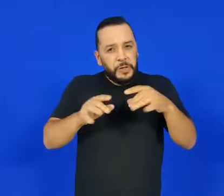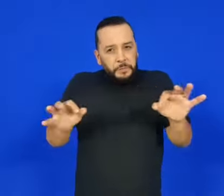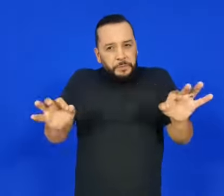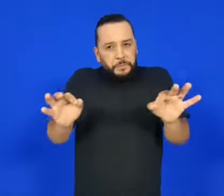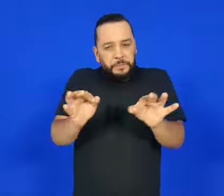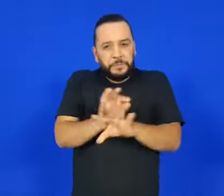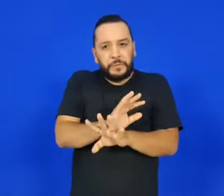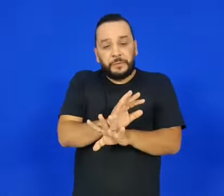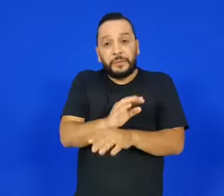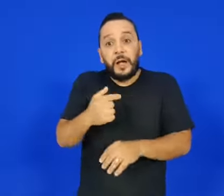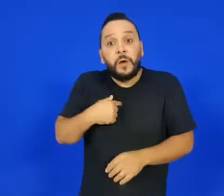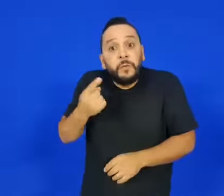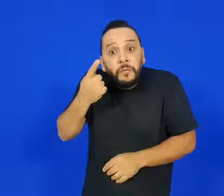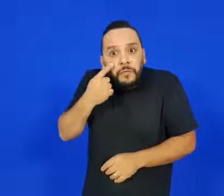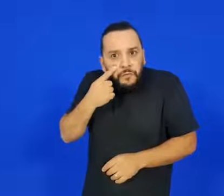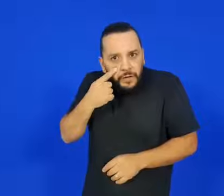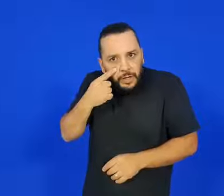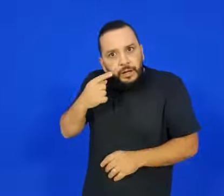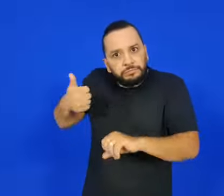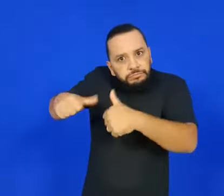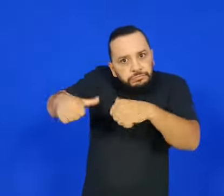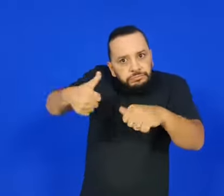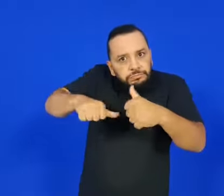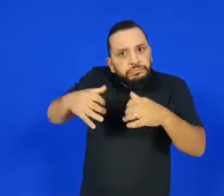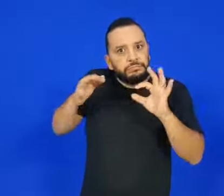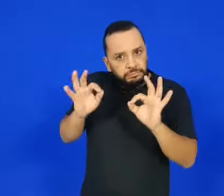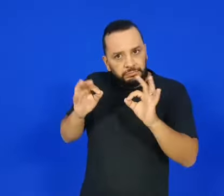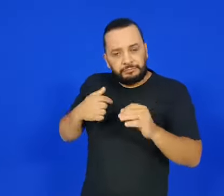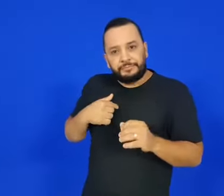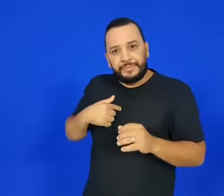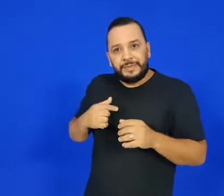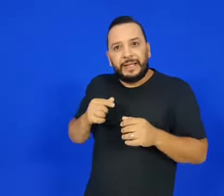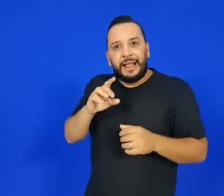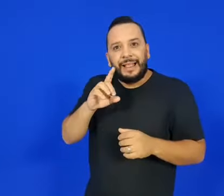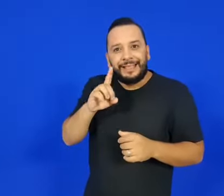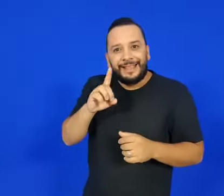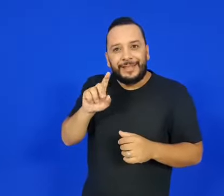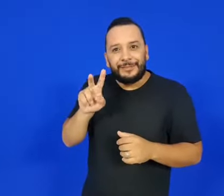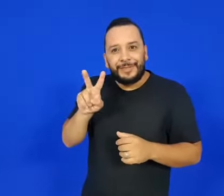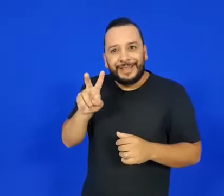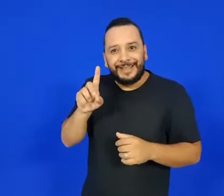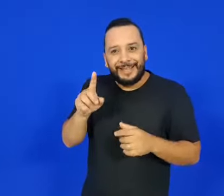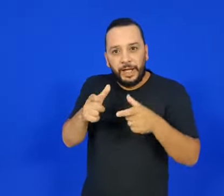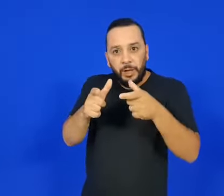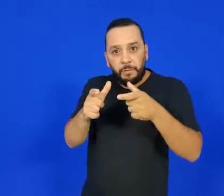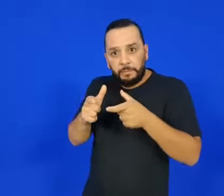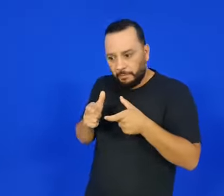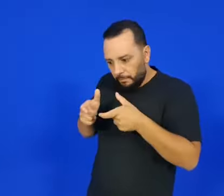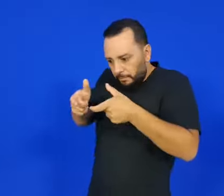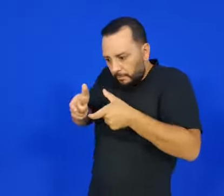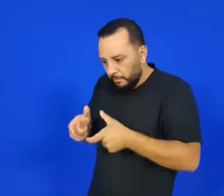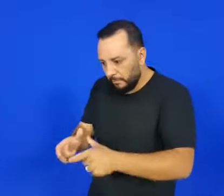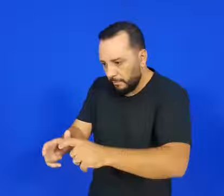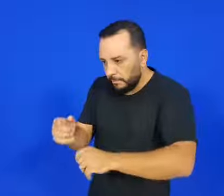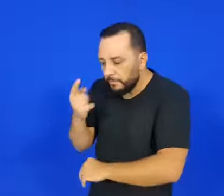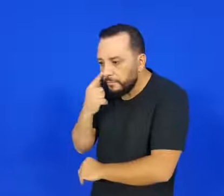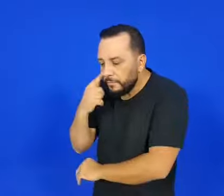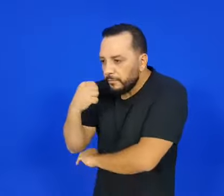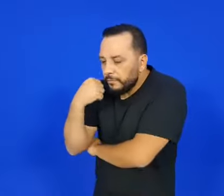esquerdo. Quando nós terminamos de gravar o primeiro capítulo do Telecurso, me deram um DVD para que eu pudesse